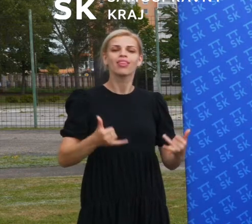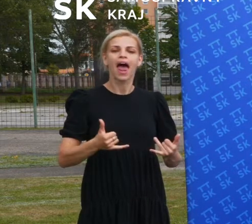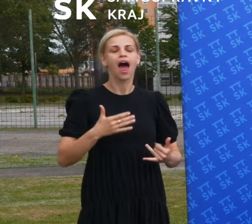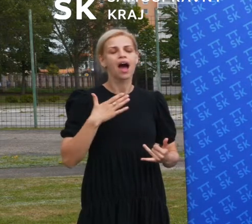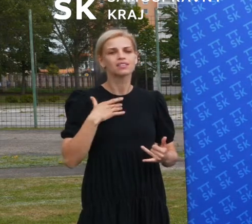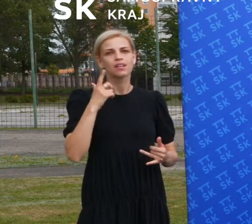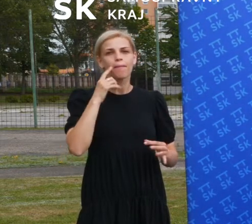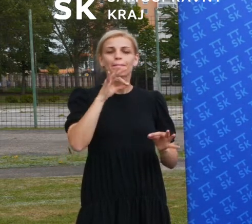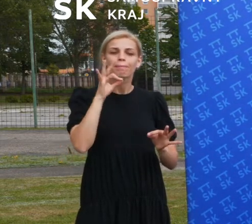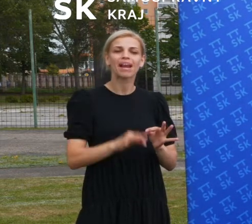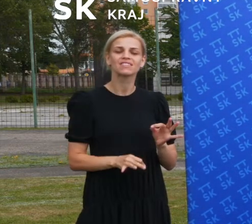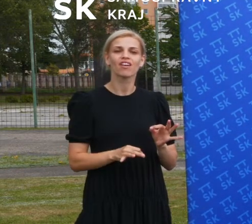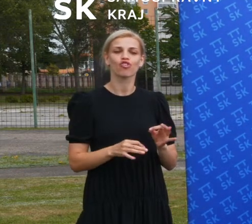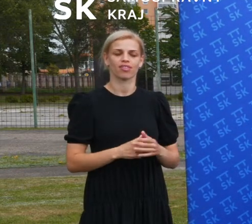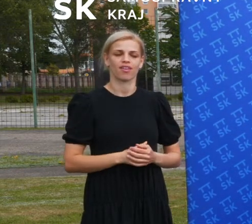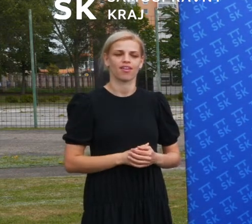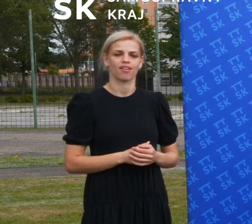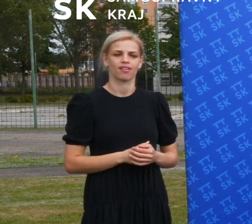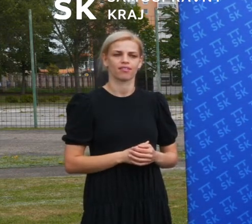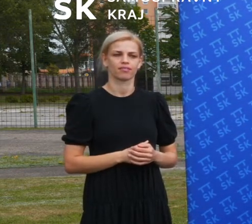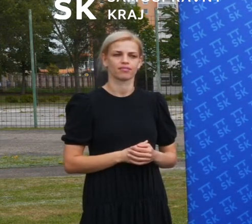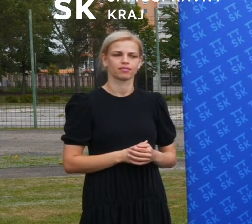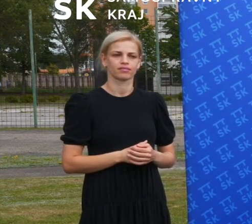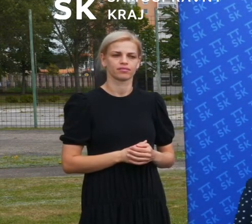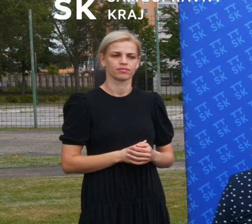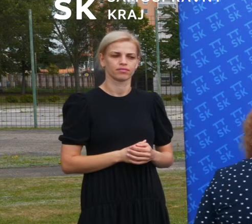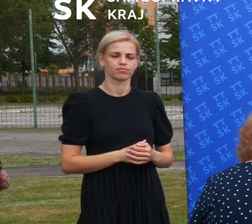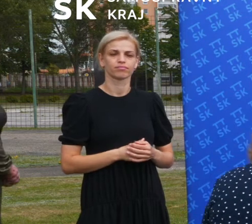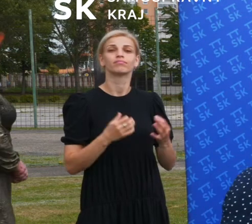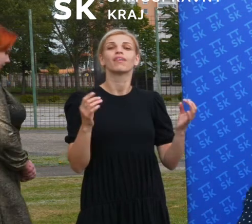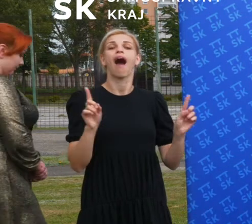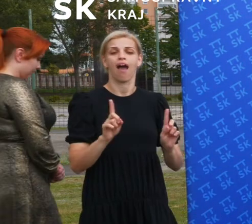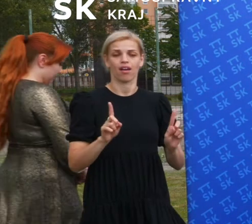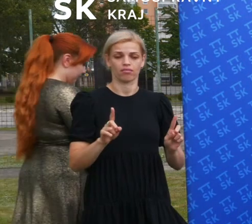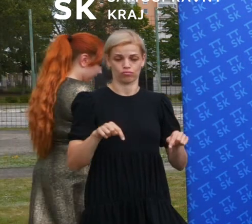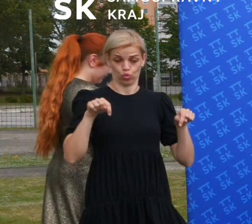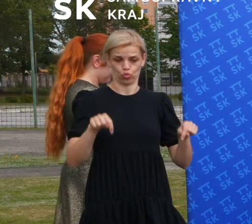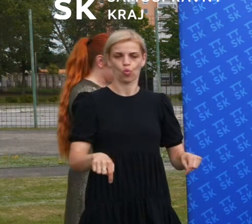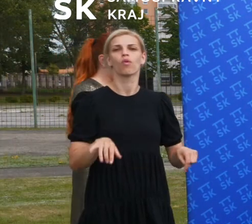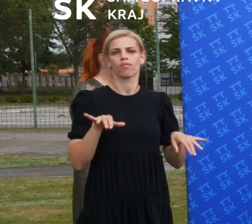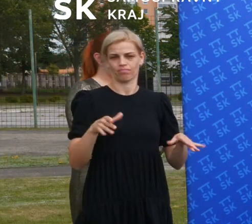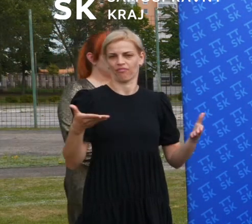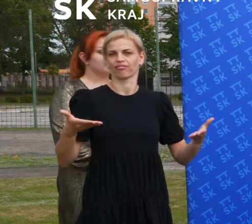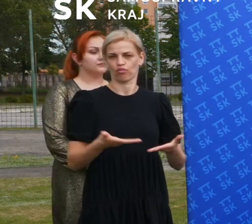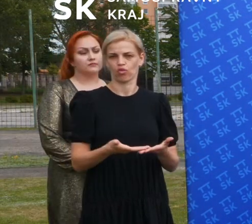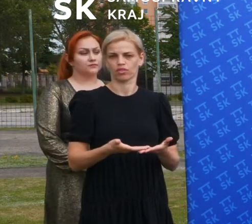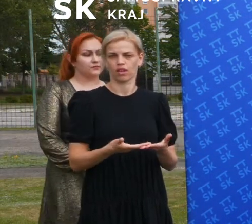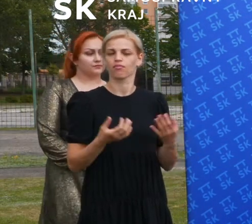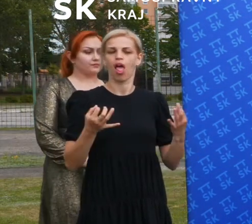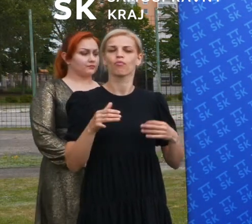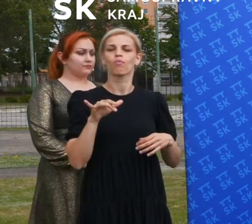o tom, že tento je vhodný, pretože je scelený. De facto